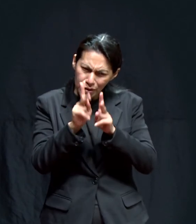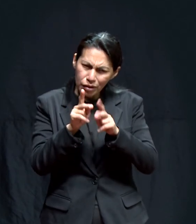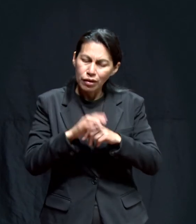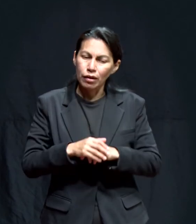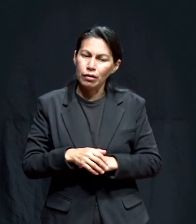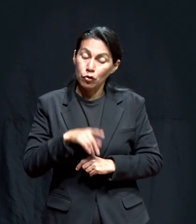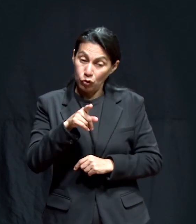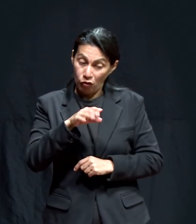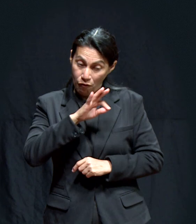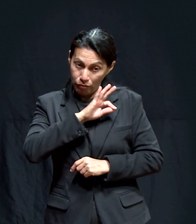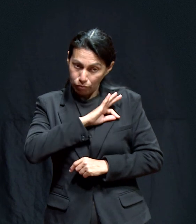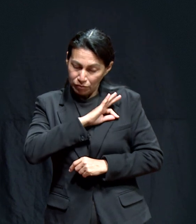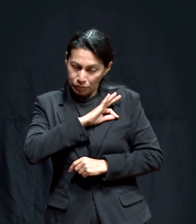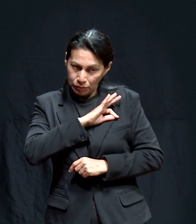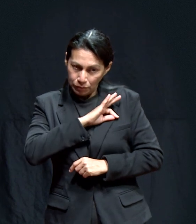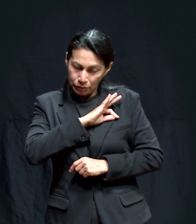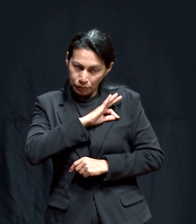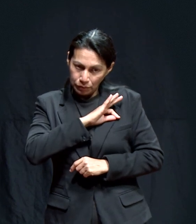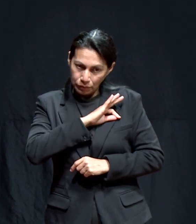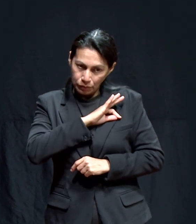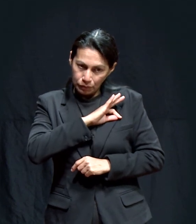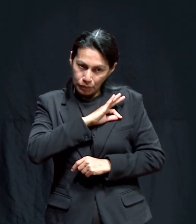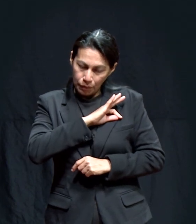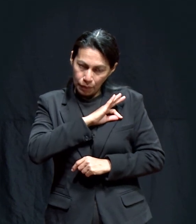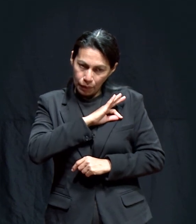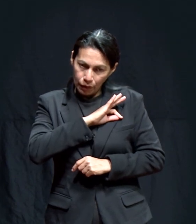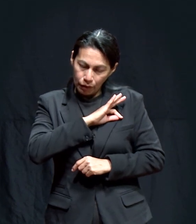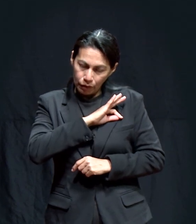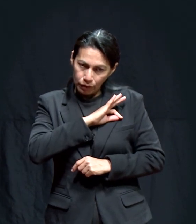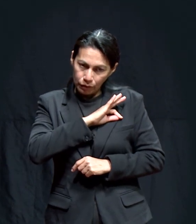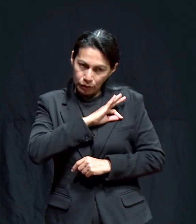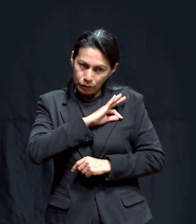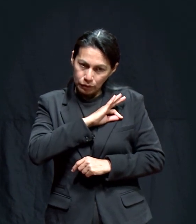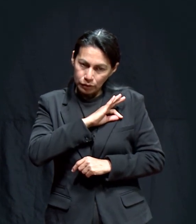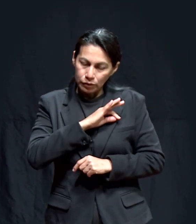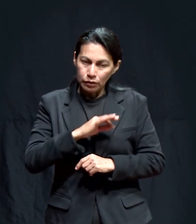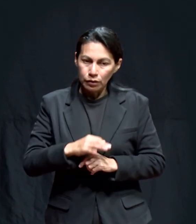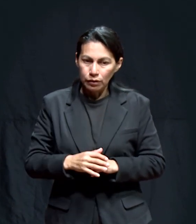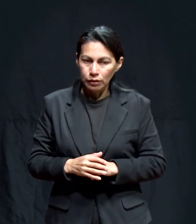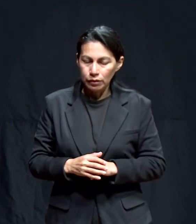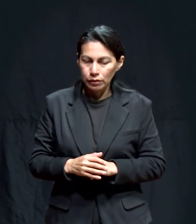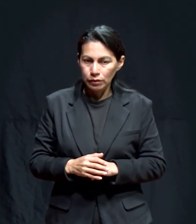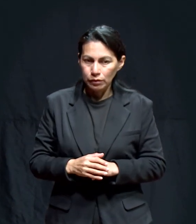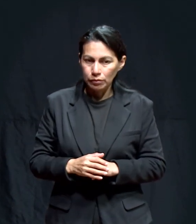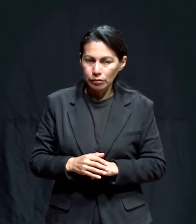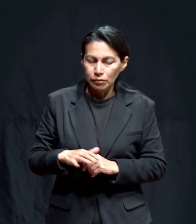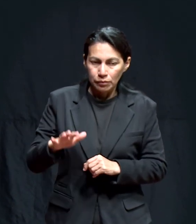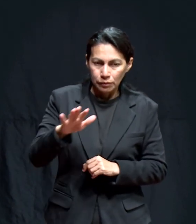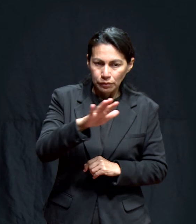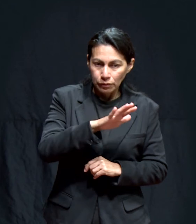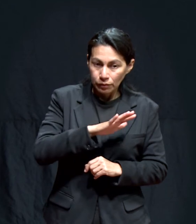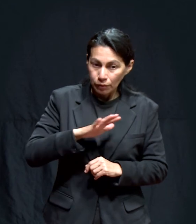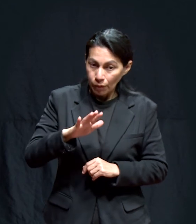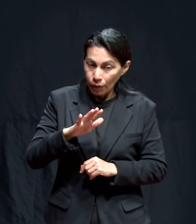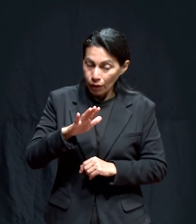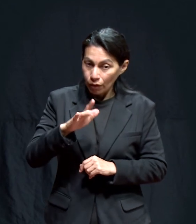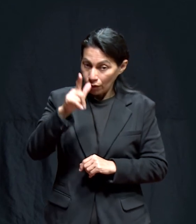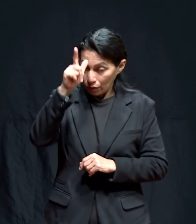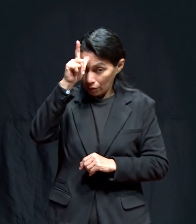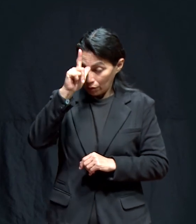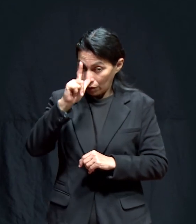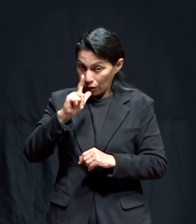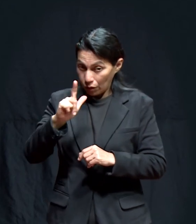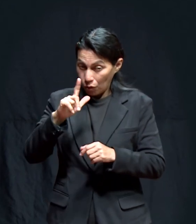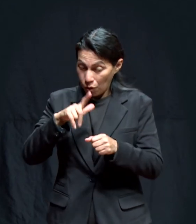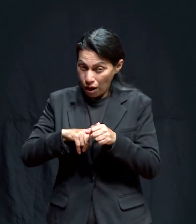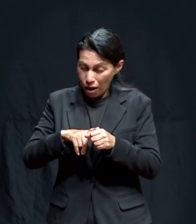Solamente ten fe. ¿Sabes, hijo, por qué? Porque todas las cosas espirituales,